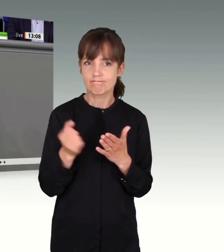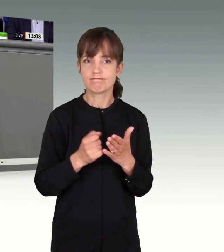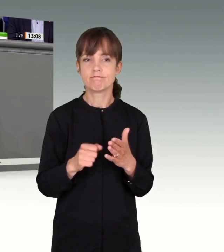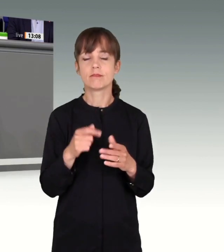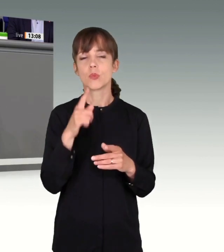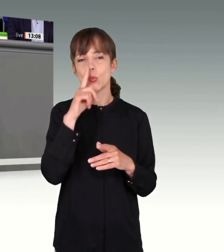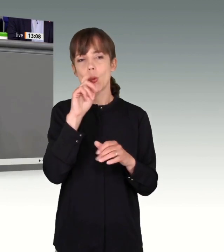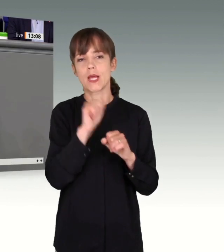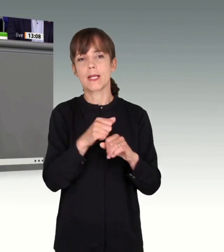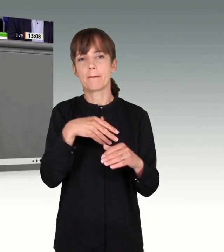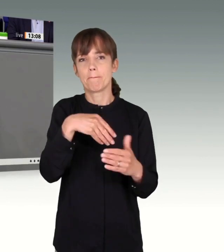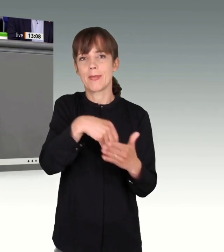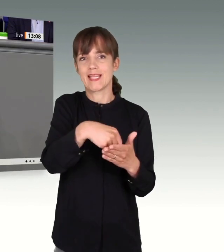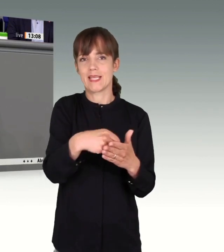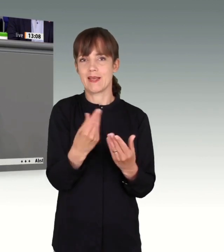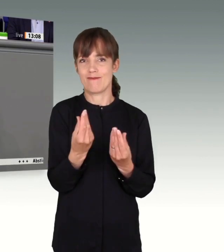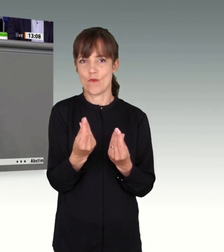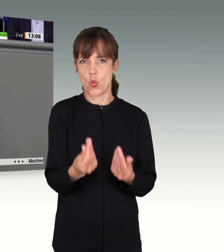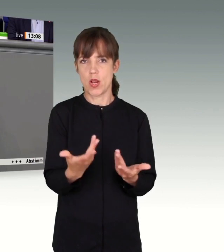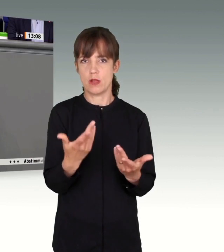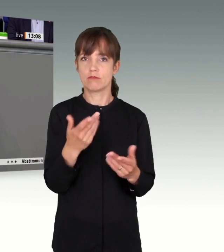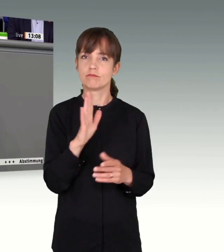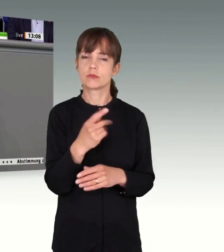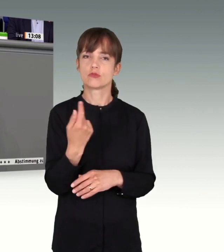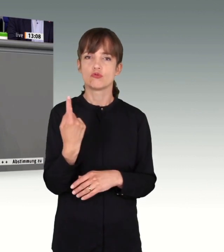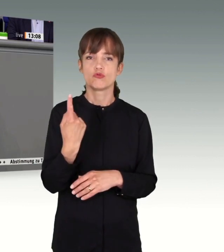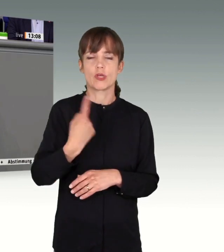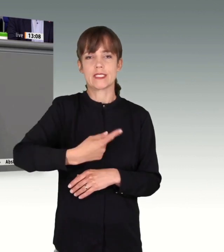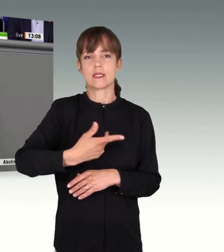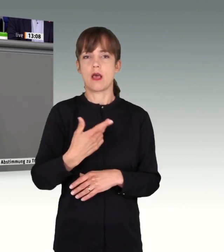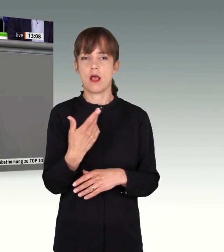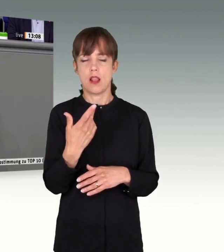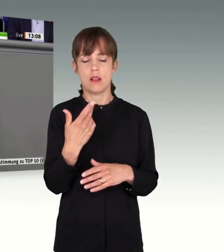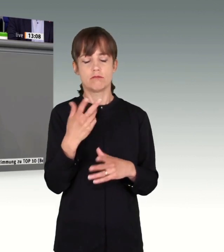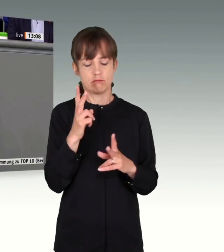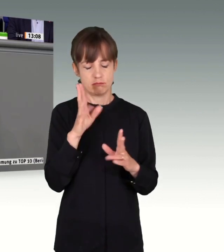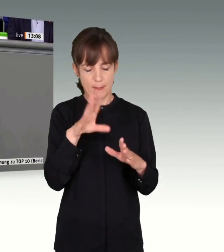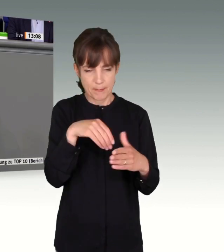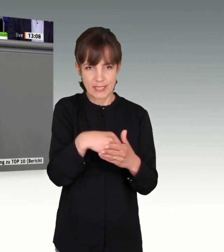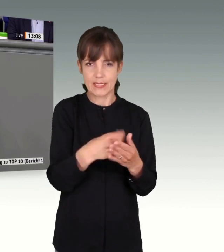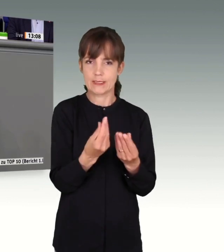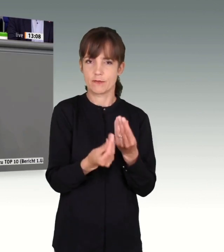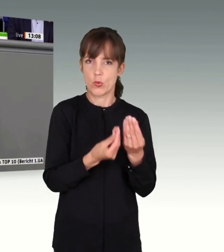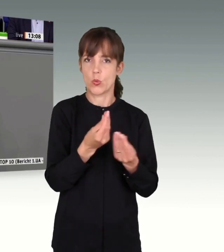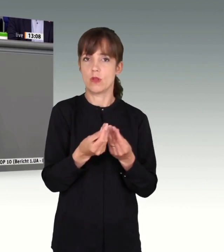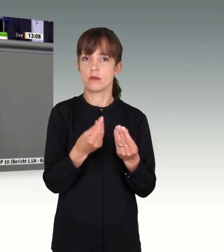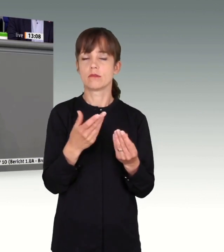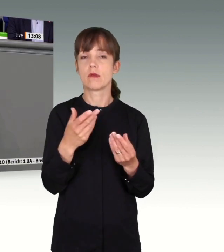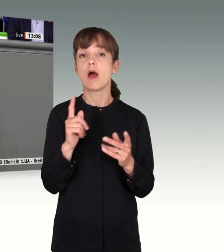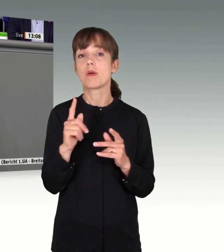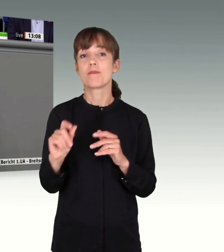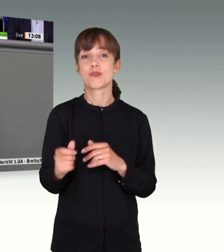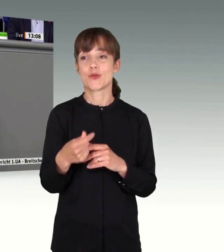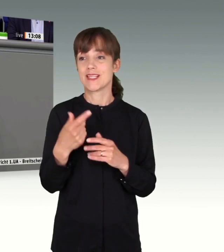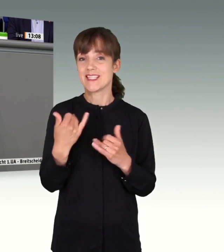Das tun wir. Wir nehmen an Ihrem Schicksal großen Anteil. Aber wir können vor allem unser